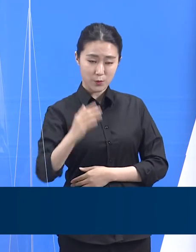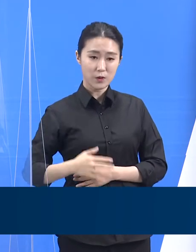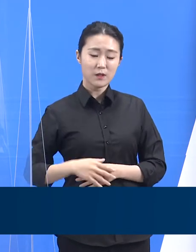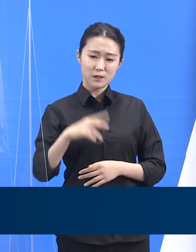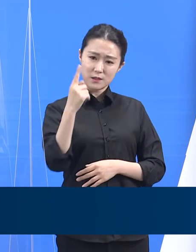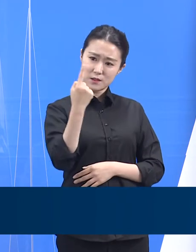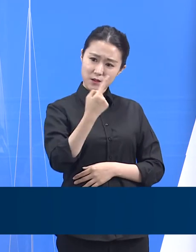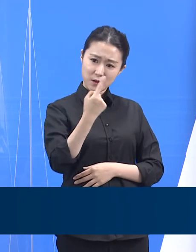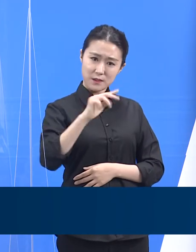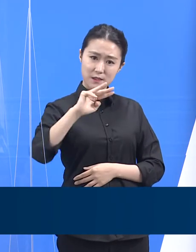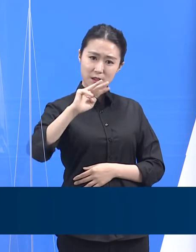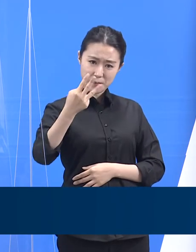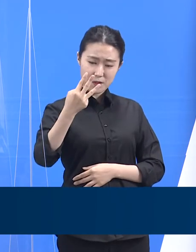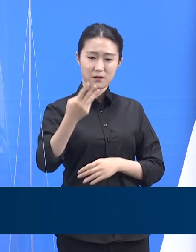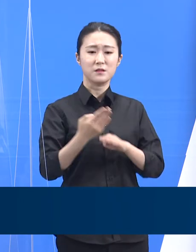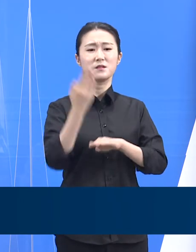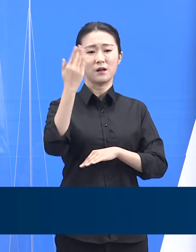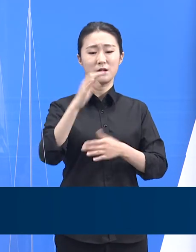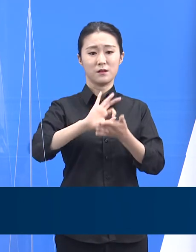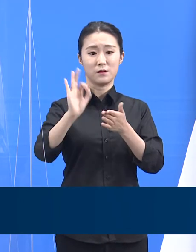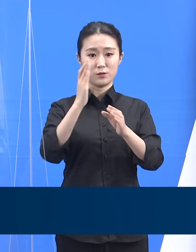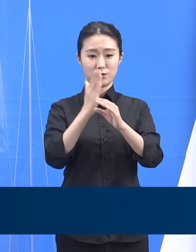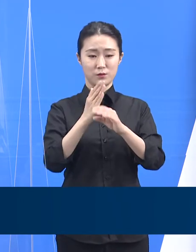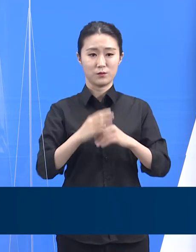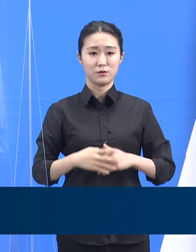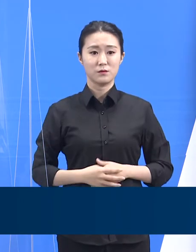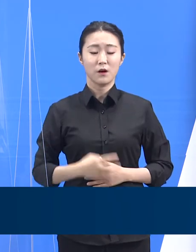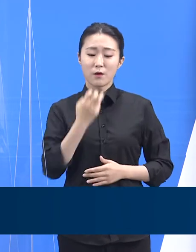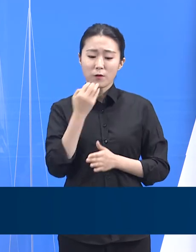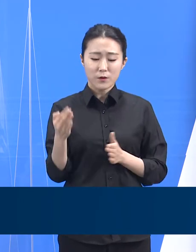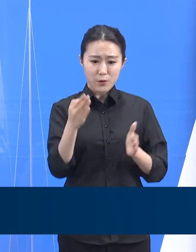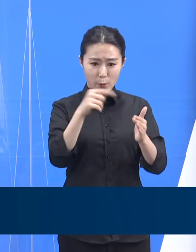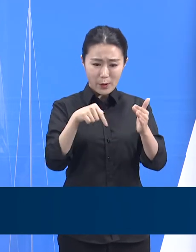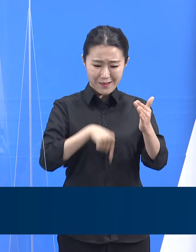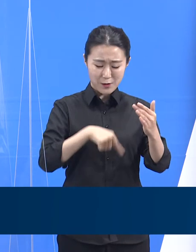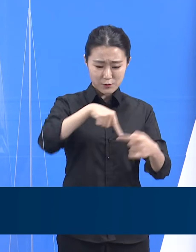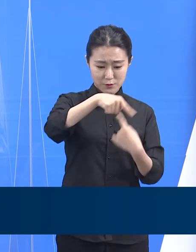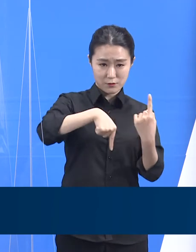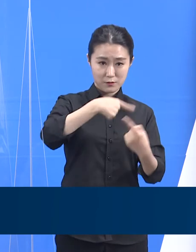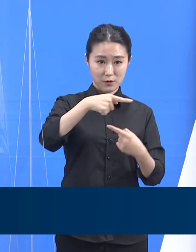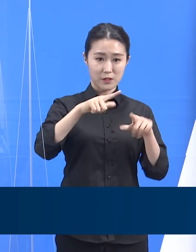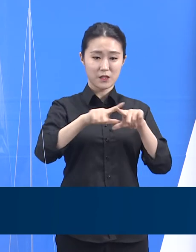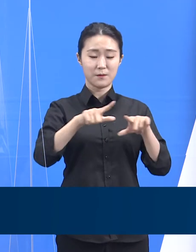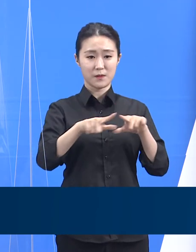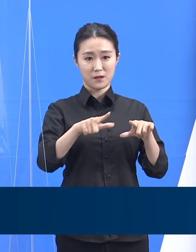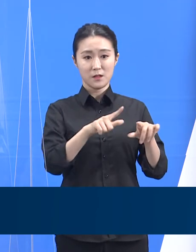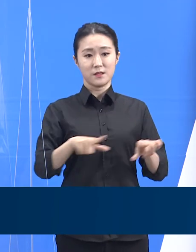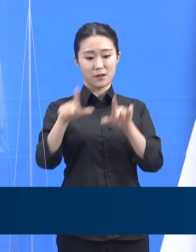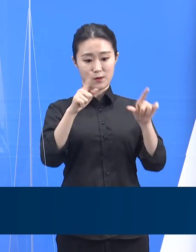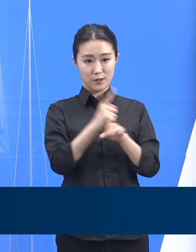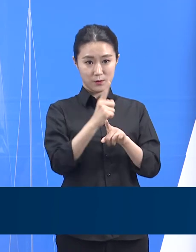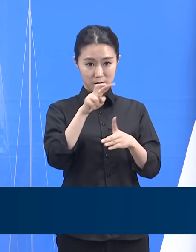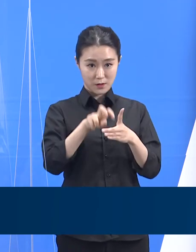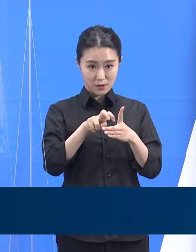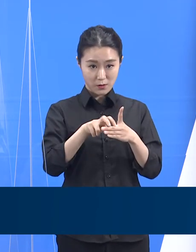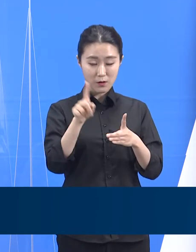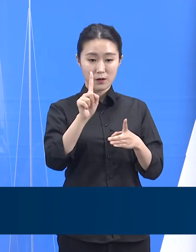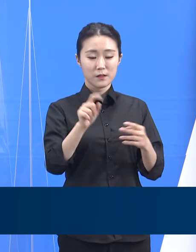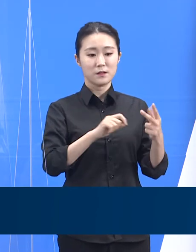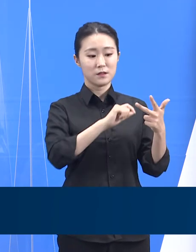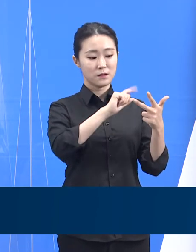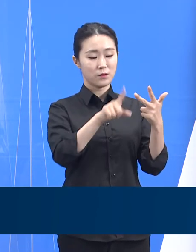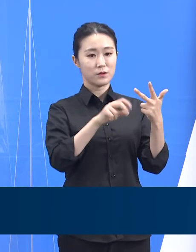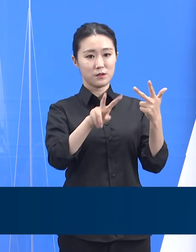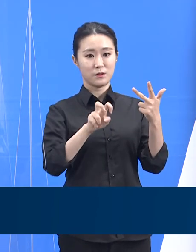사용하고 있습니다. 도가 운영하는 총 10개의 일반생활치료센터에는 7월 26일 18시